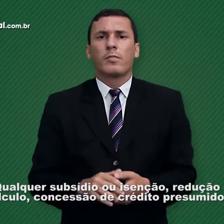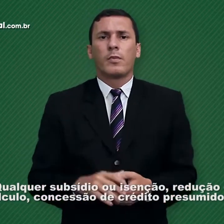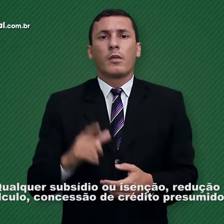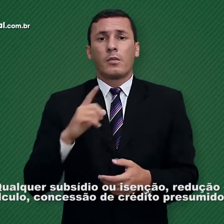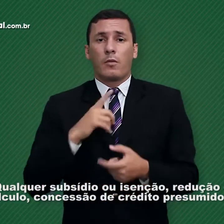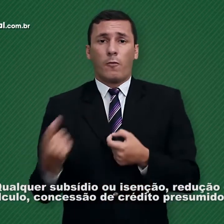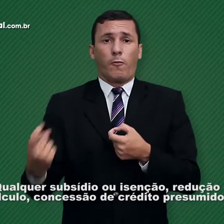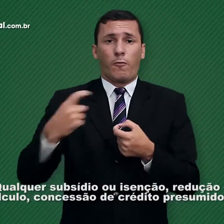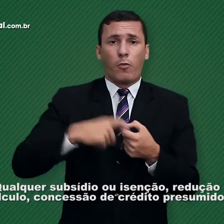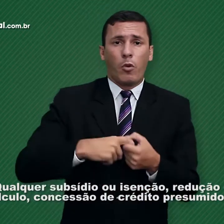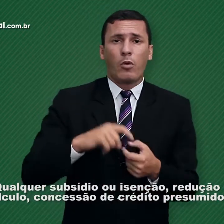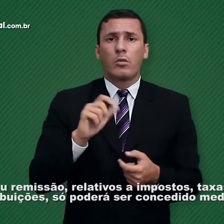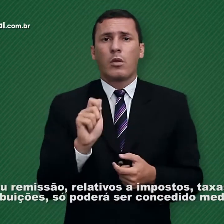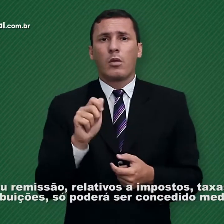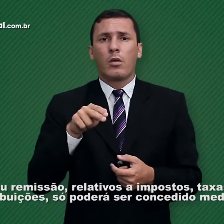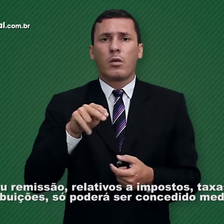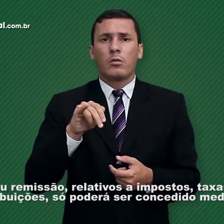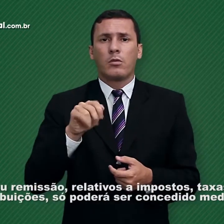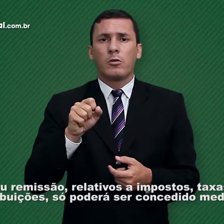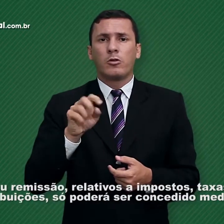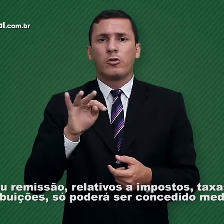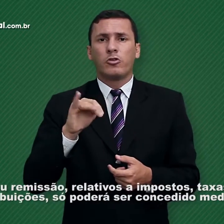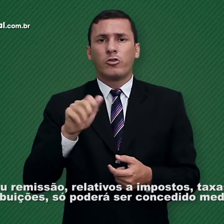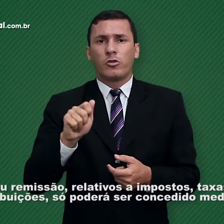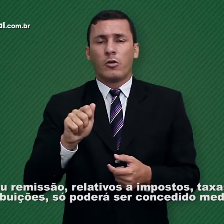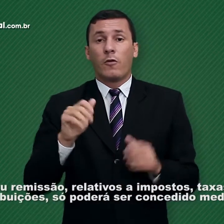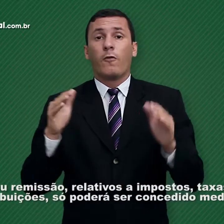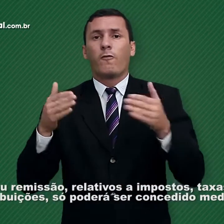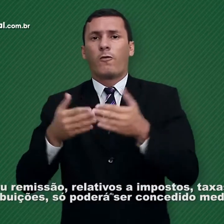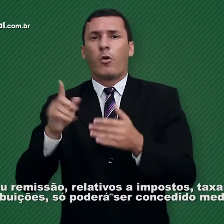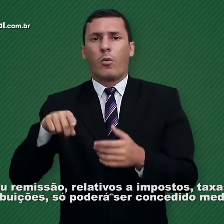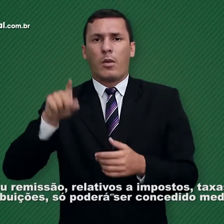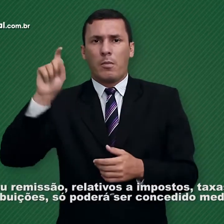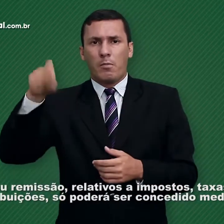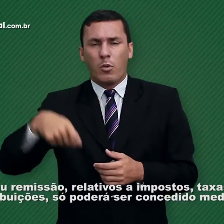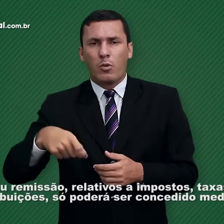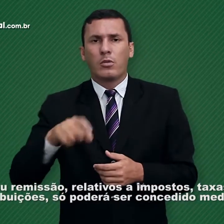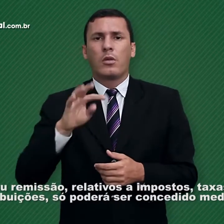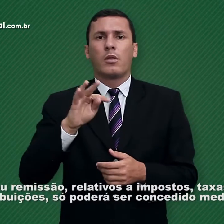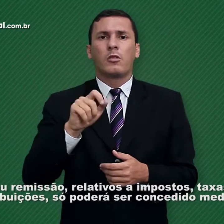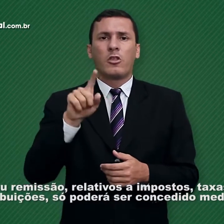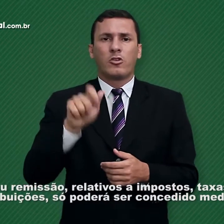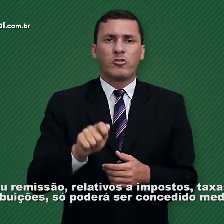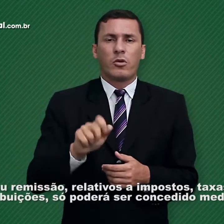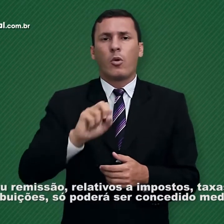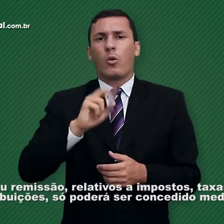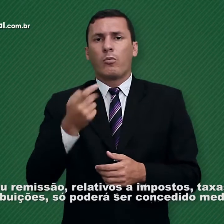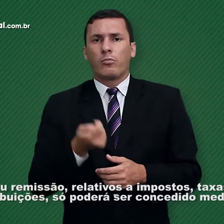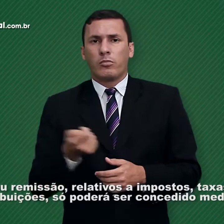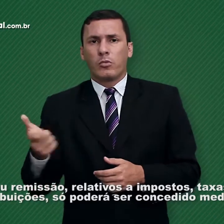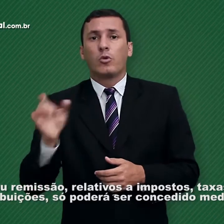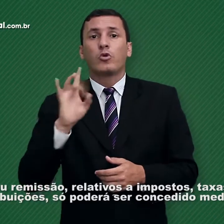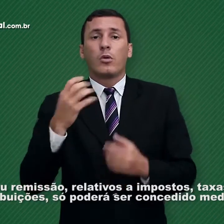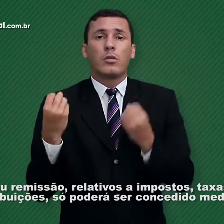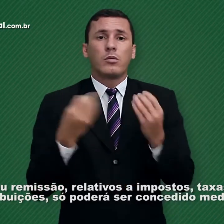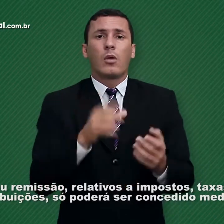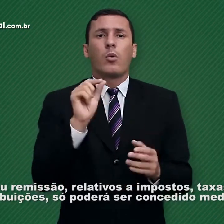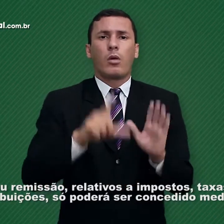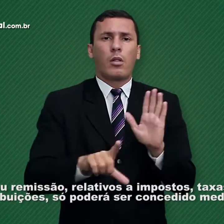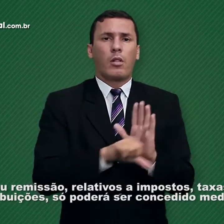presumido, anistia ou remissão relativos a impostos, taxas ou contribuições Só poderá